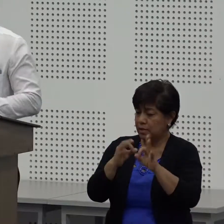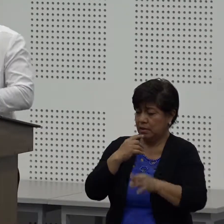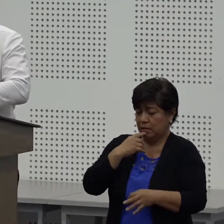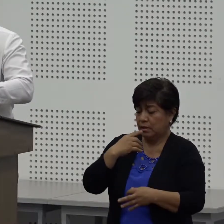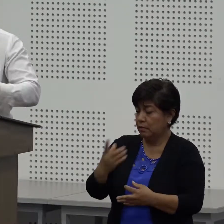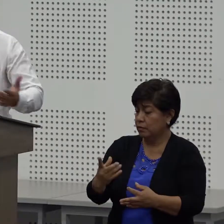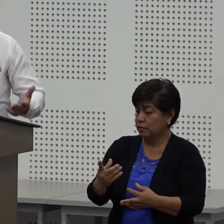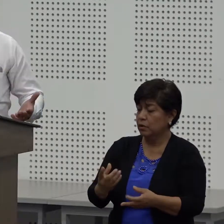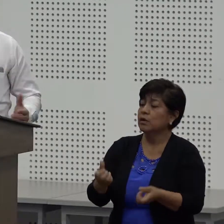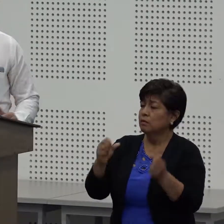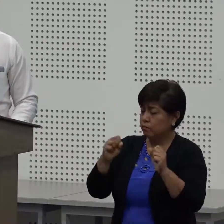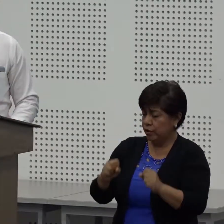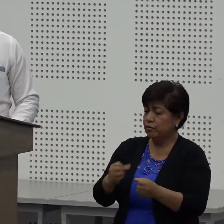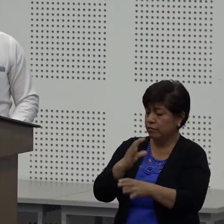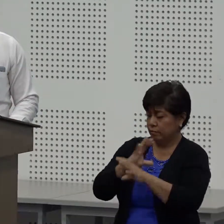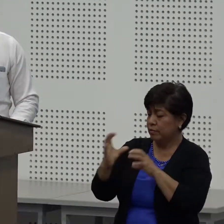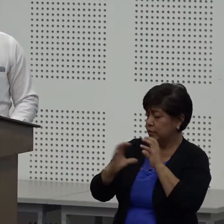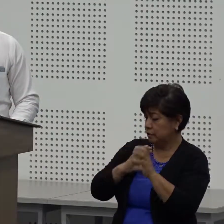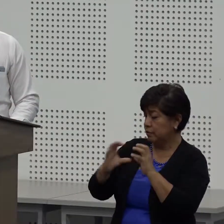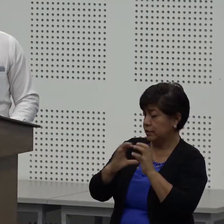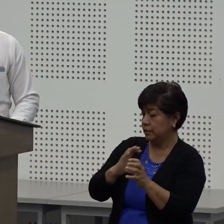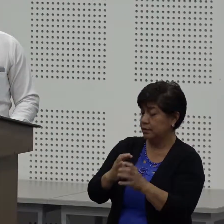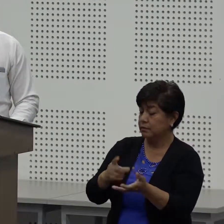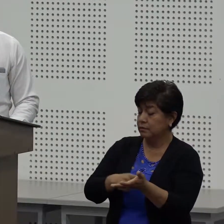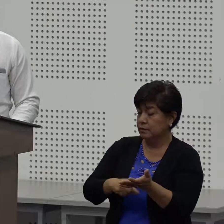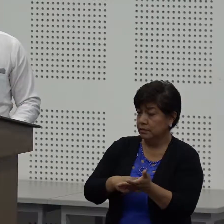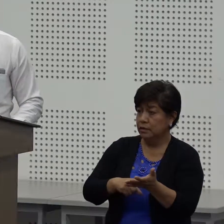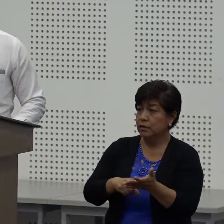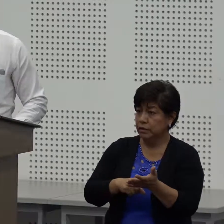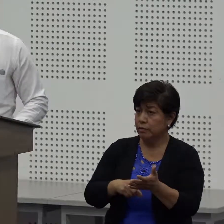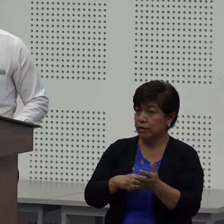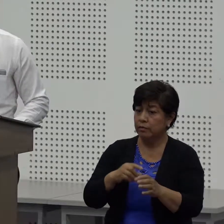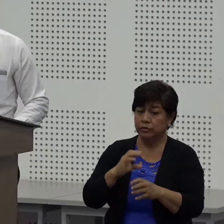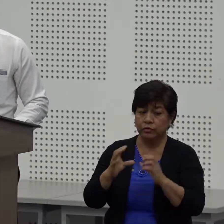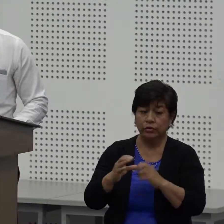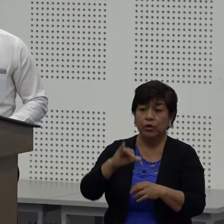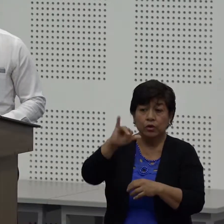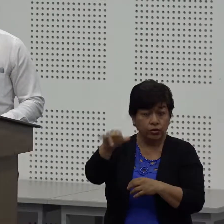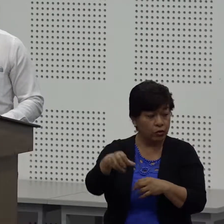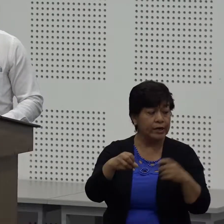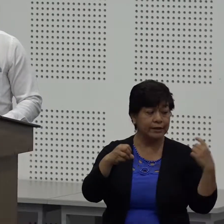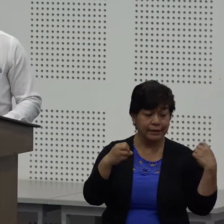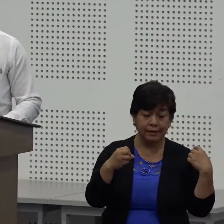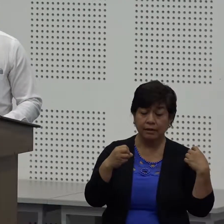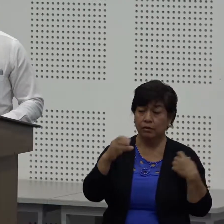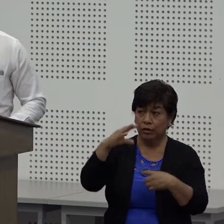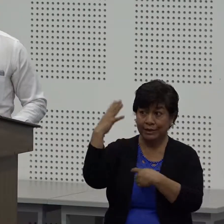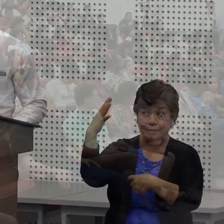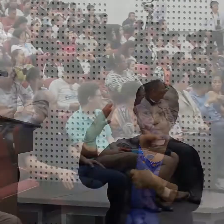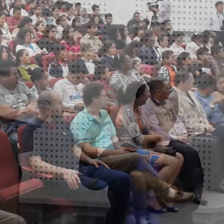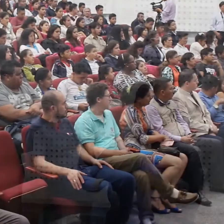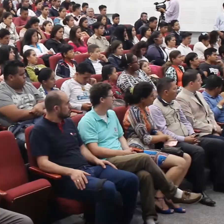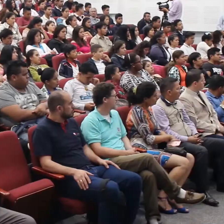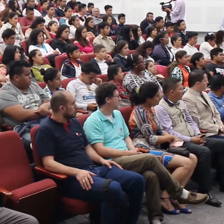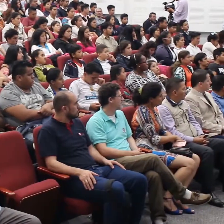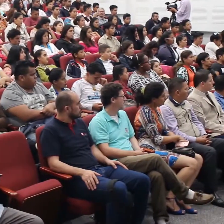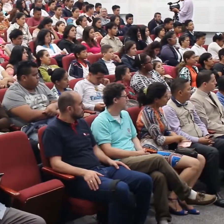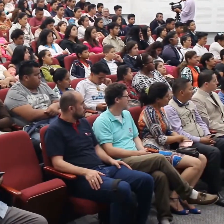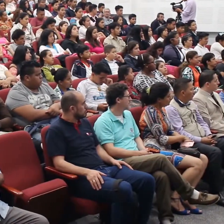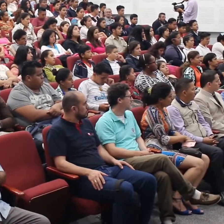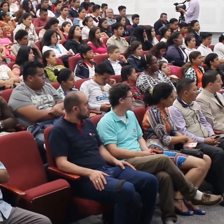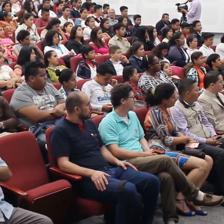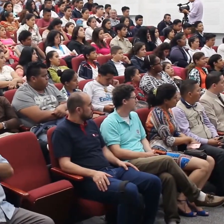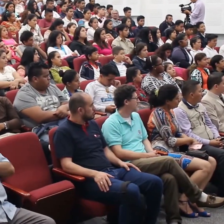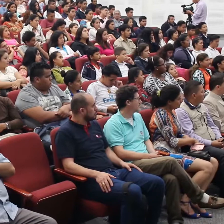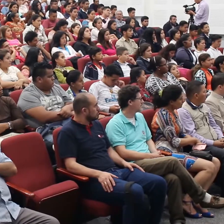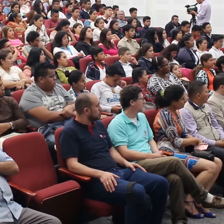dijimos bueno, vamos a conversar y nos reunimos en la Casa Legislativa con la asambleísta Joana Cedeño y trazamos una hoja de ruta Nosotros hemos luchado para